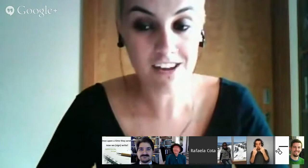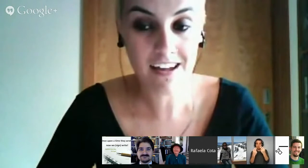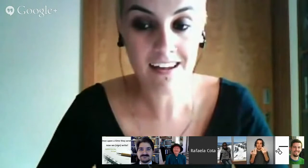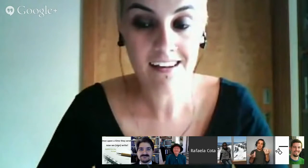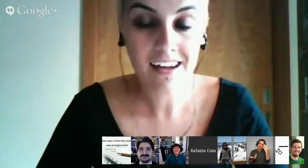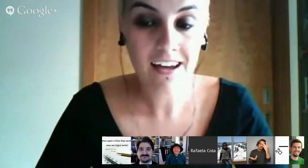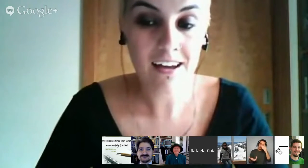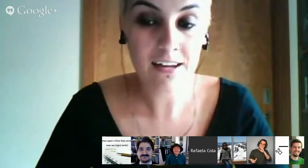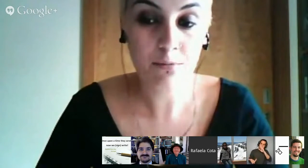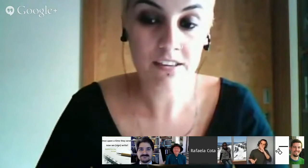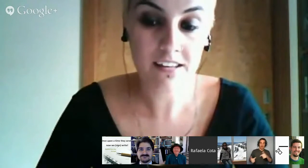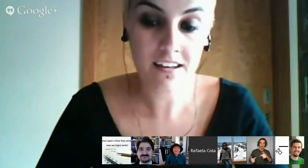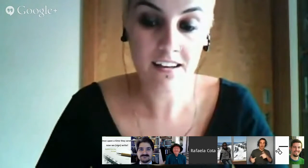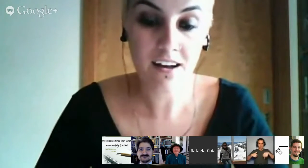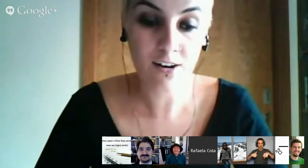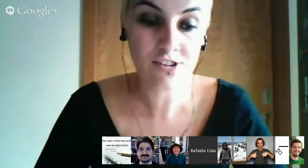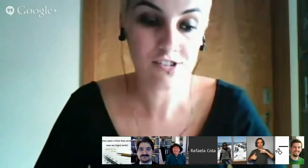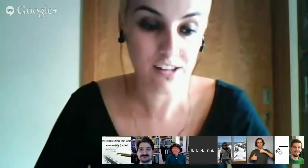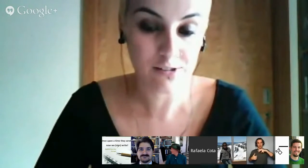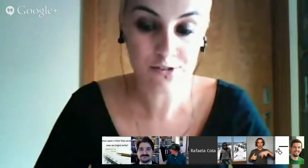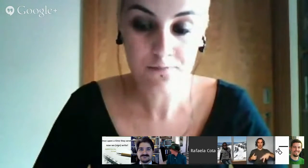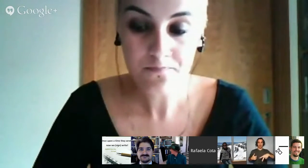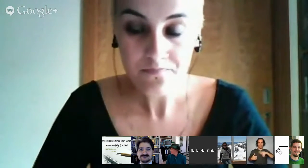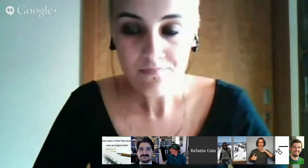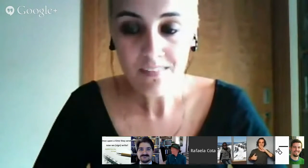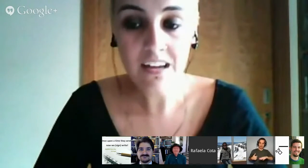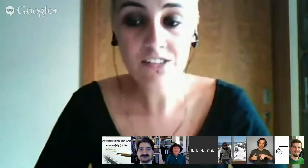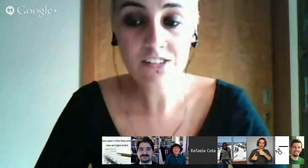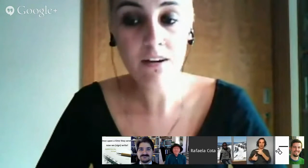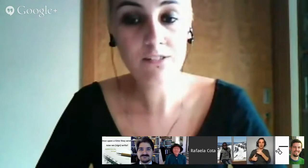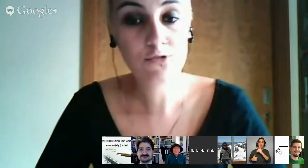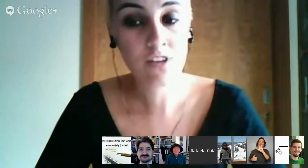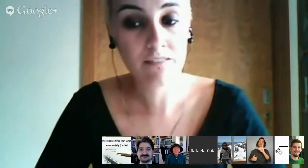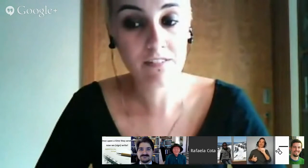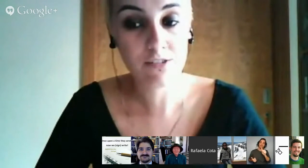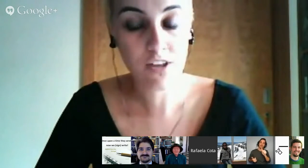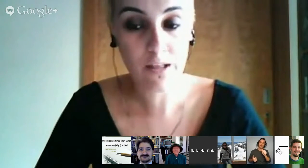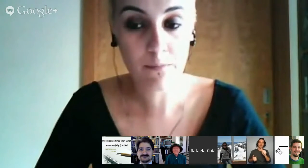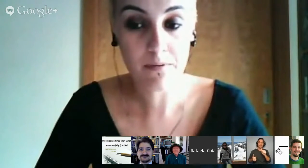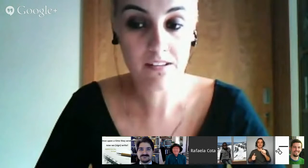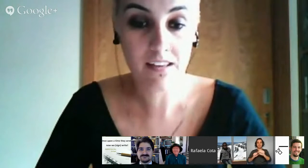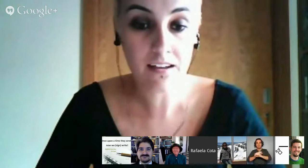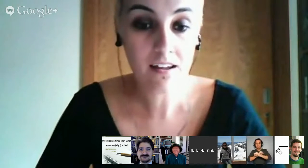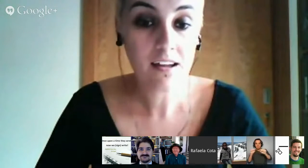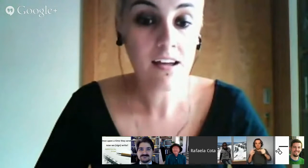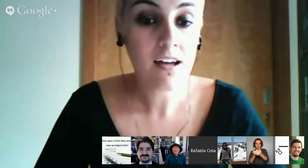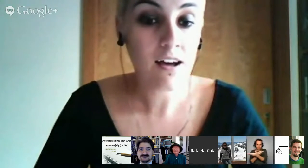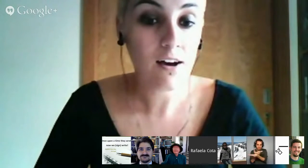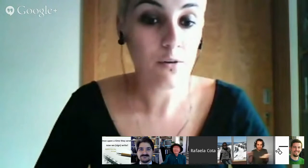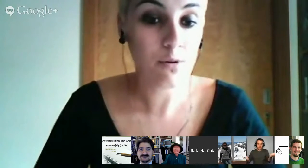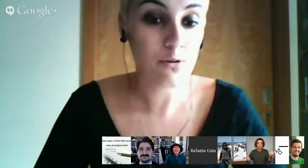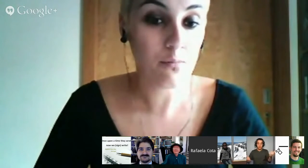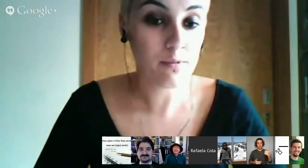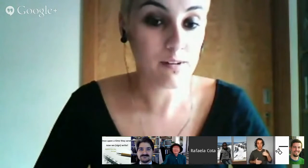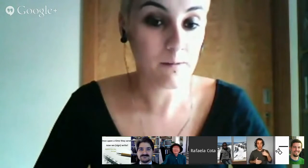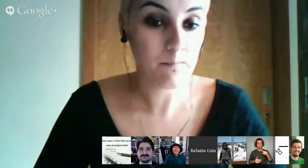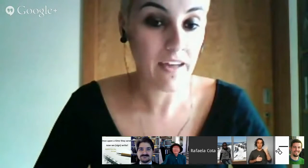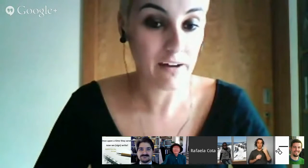já é, e bom dia aos restantes. Antes de mais, eu gostava de me apresentar. O meu nome é